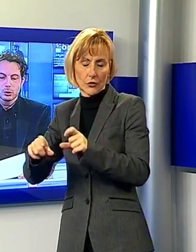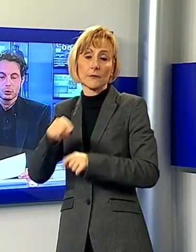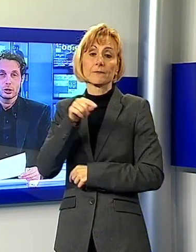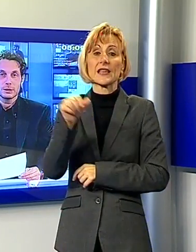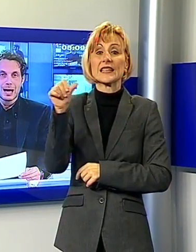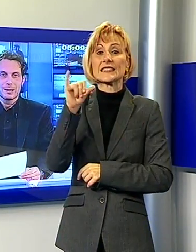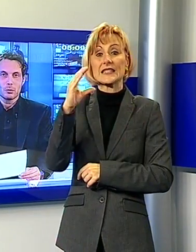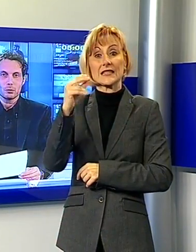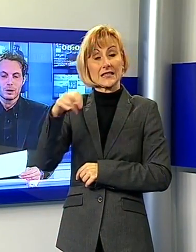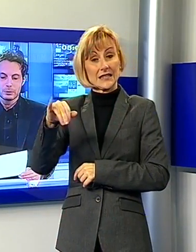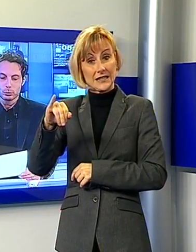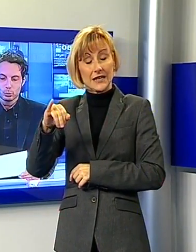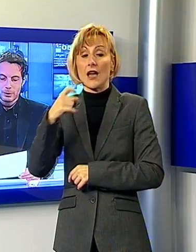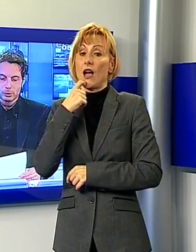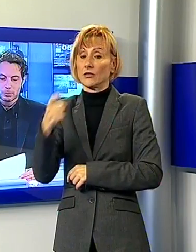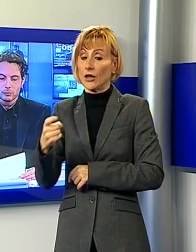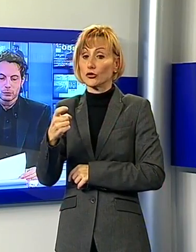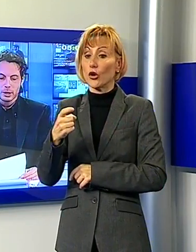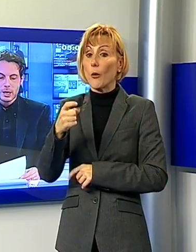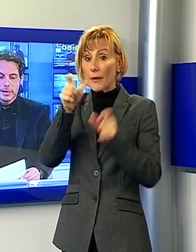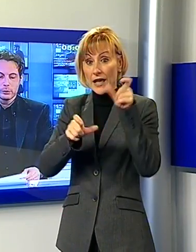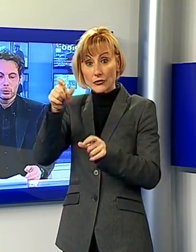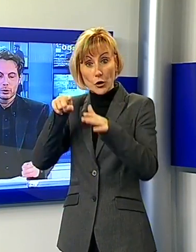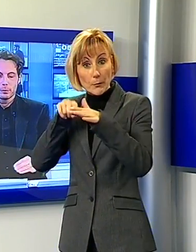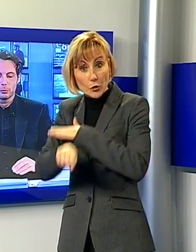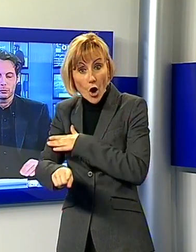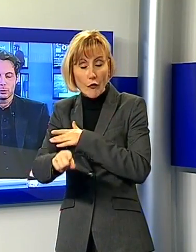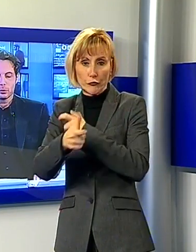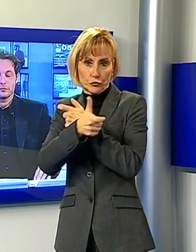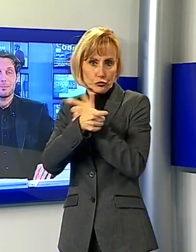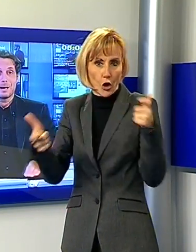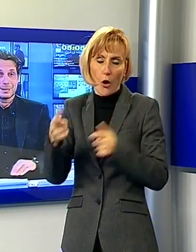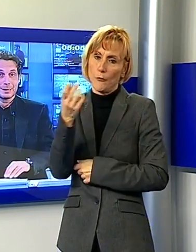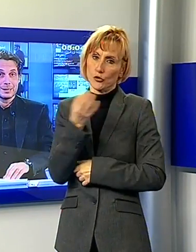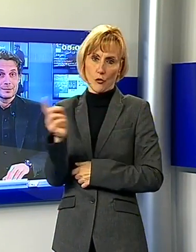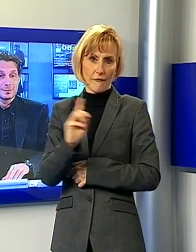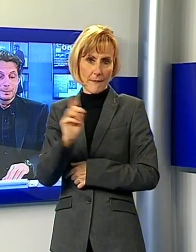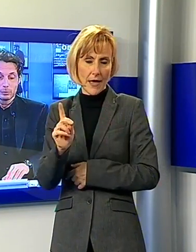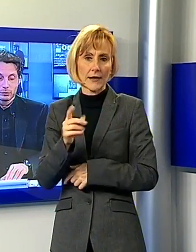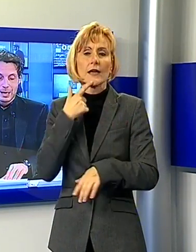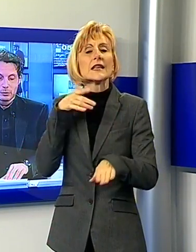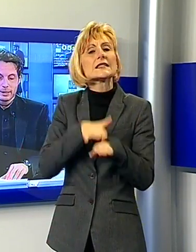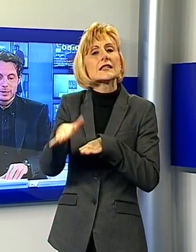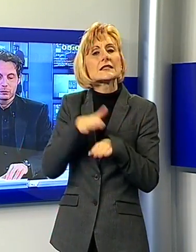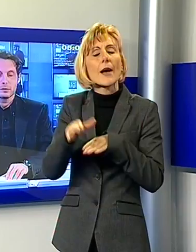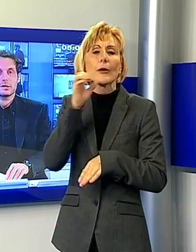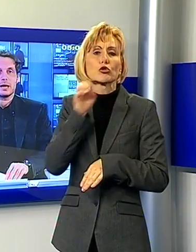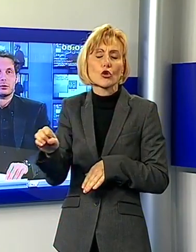concentrare un così alto numero di profughi in un unico posto non fa parte del sistema toscano ed è sconsigliato